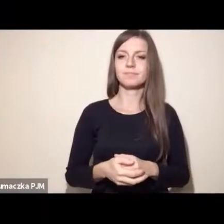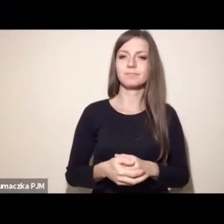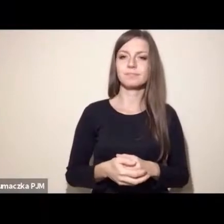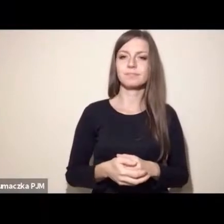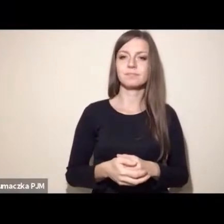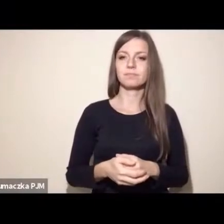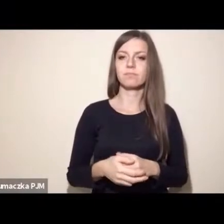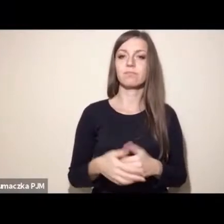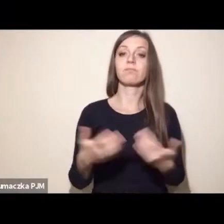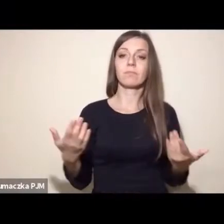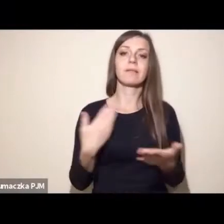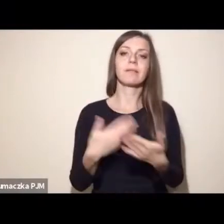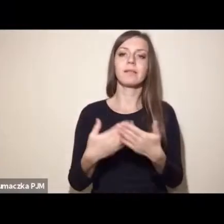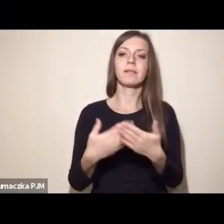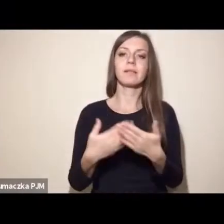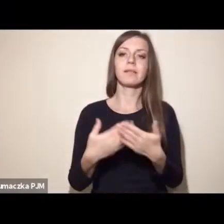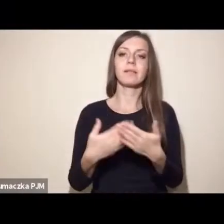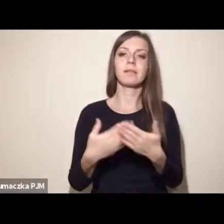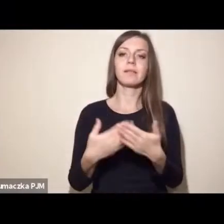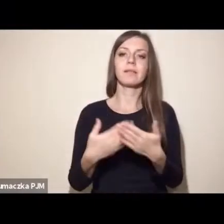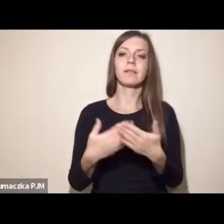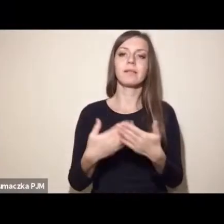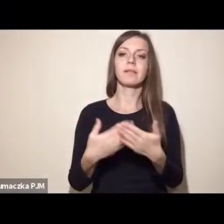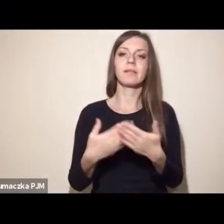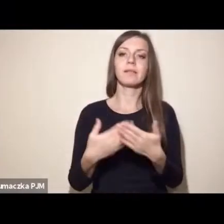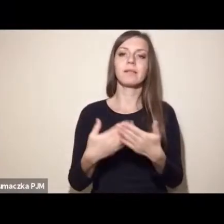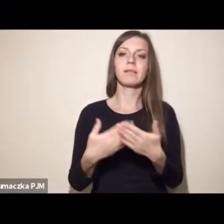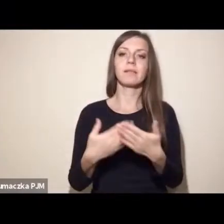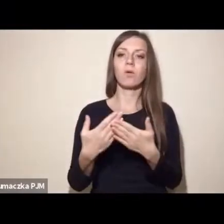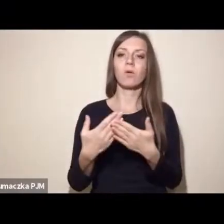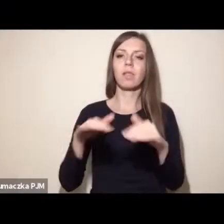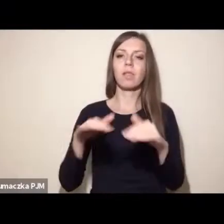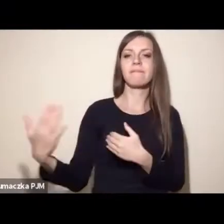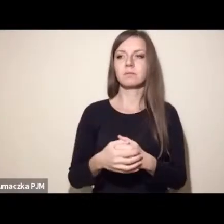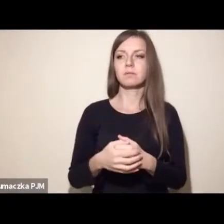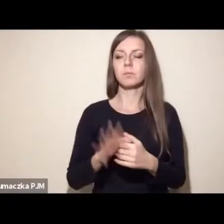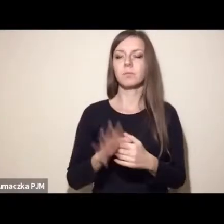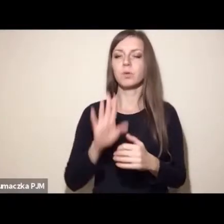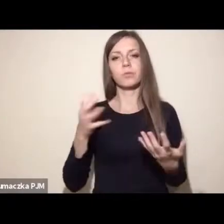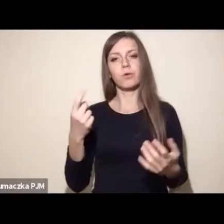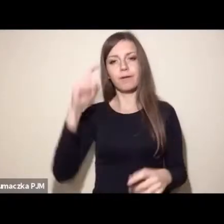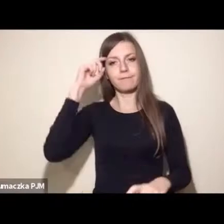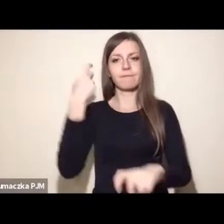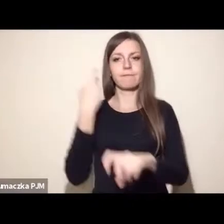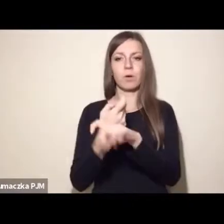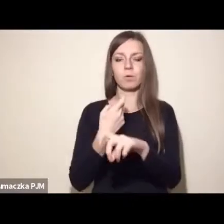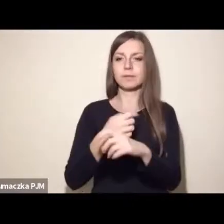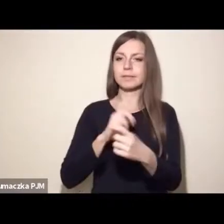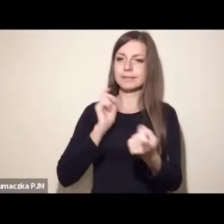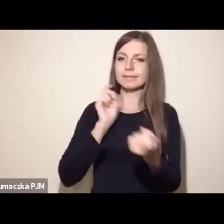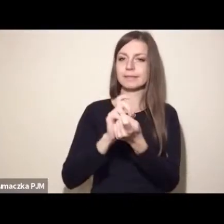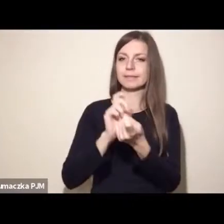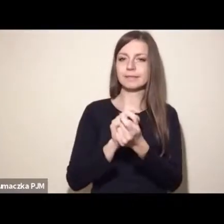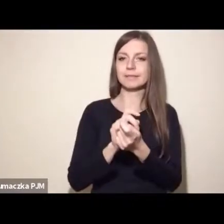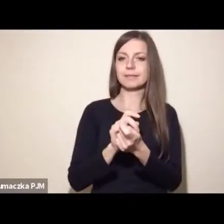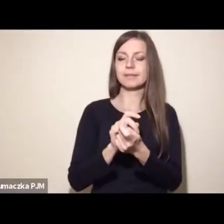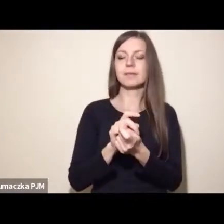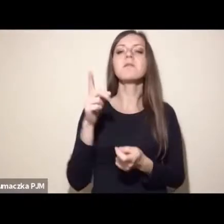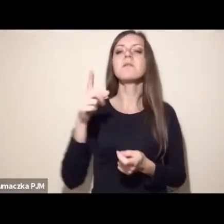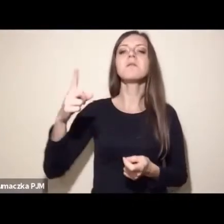tak niechętnie i tak wrogo do tego pochodzi, prawica, która operuje